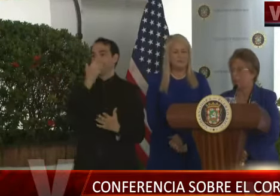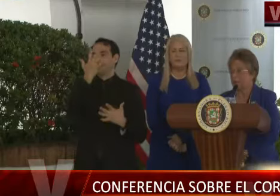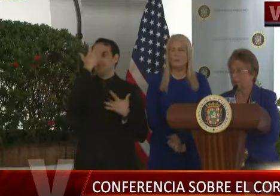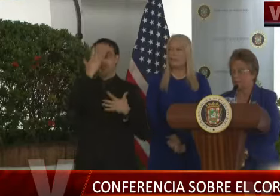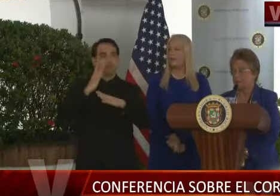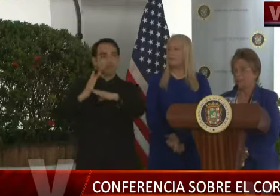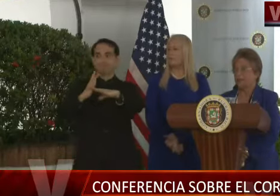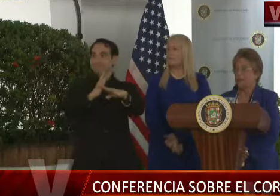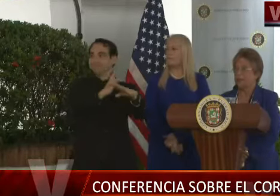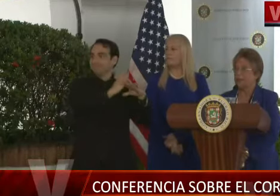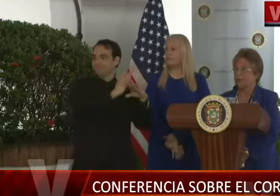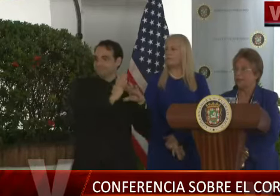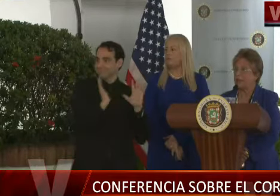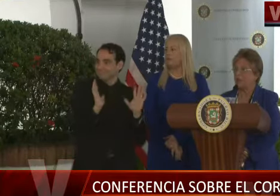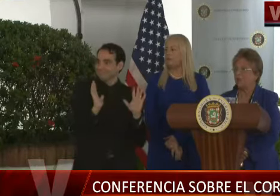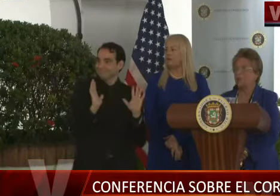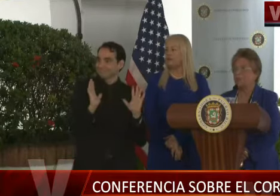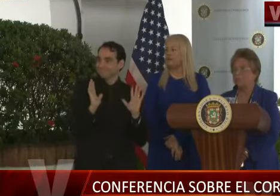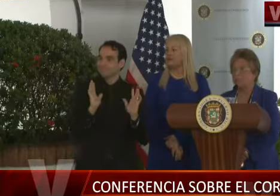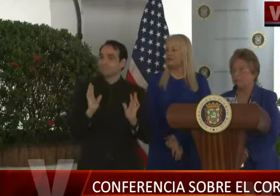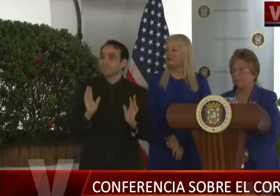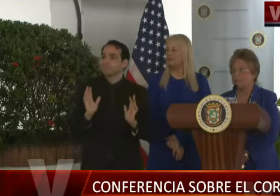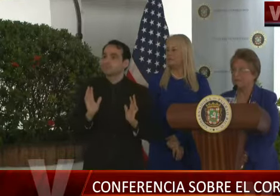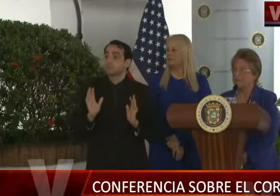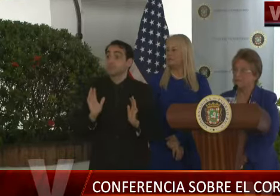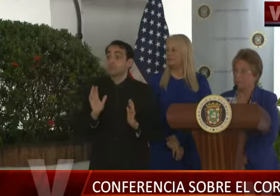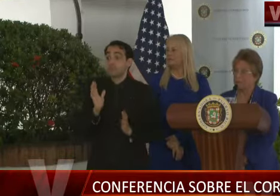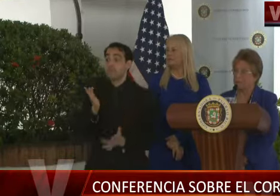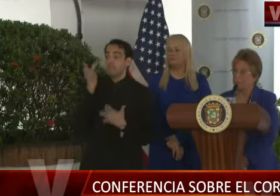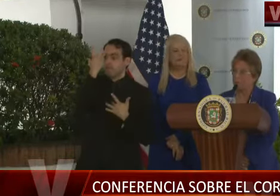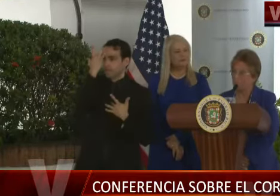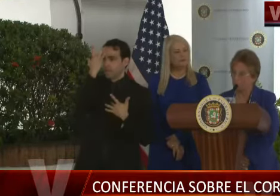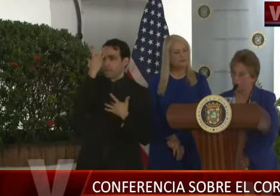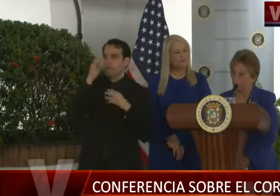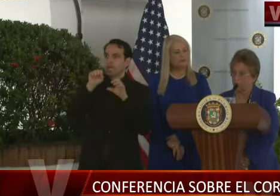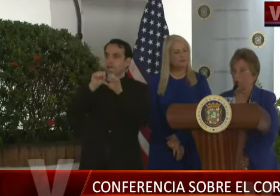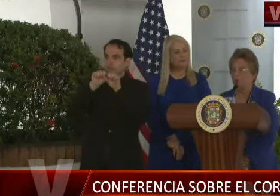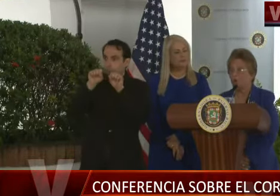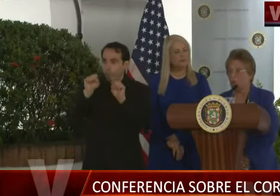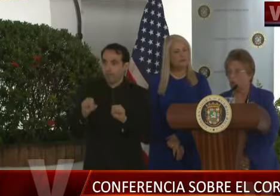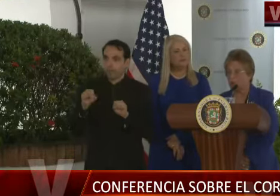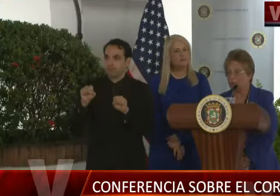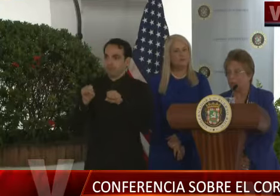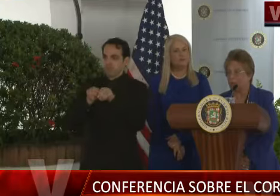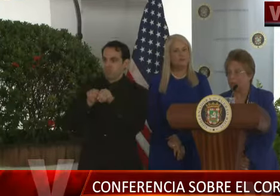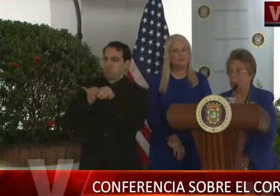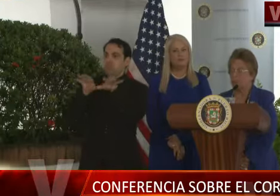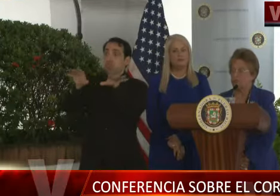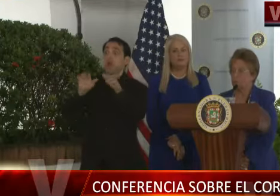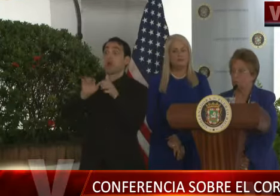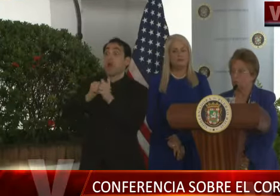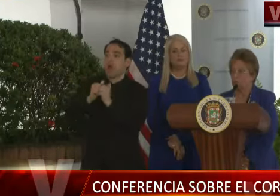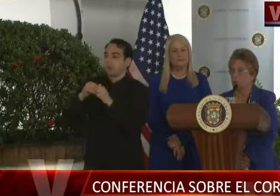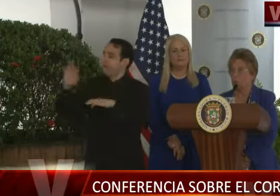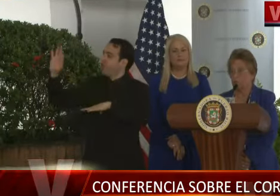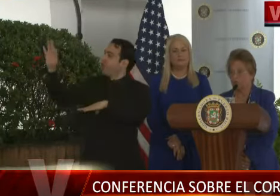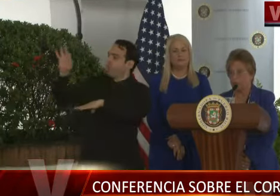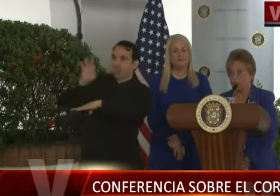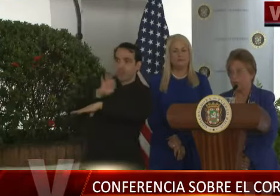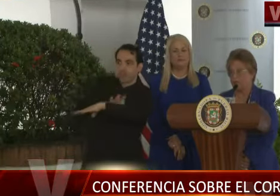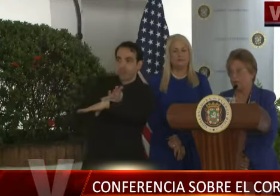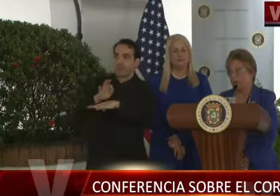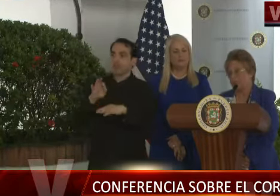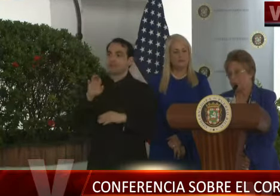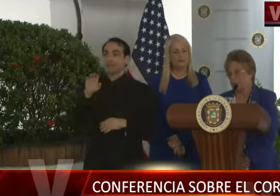en el ambiente. En el caso de enfermedades que se transmiten por vectores, como dengue, chikungunya